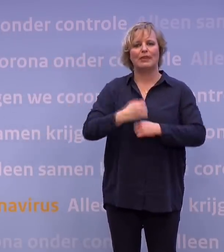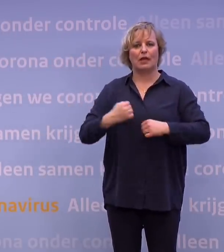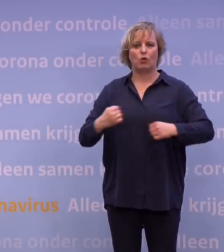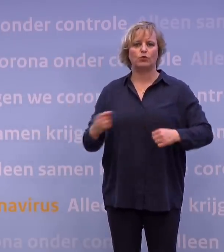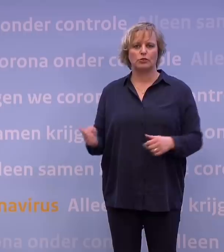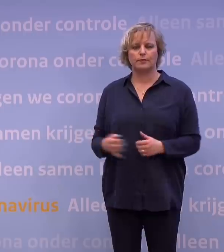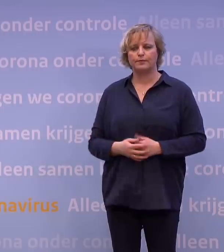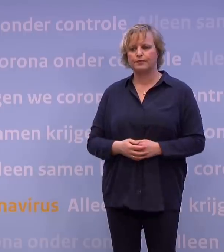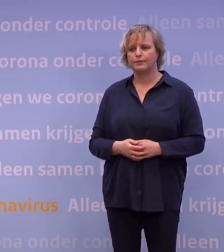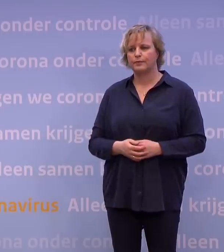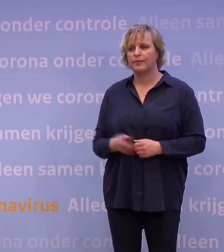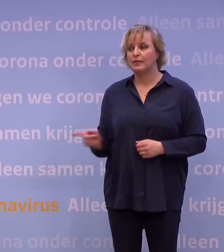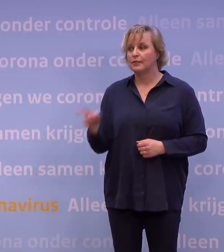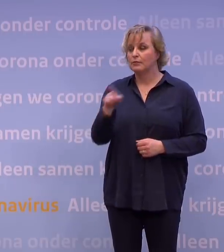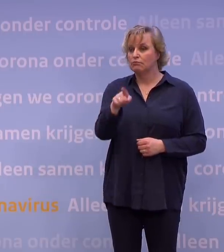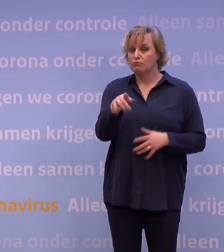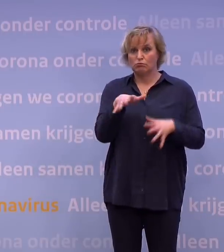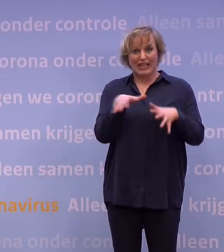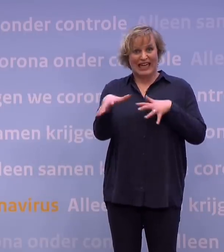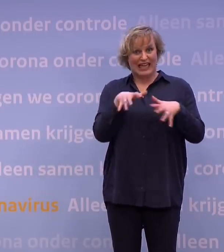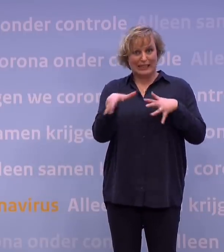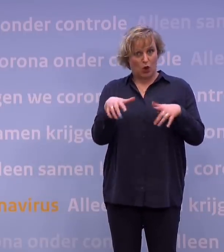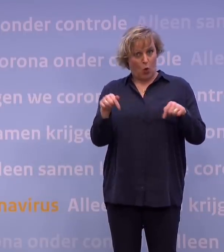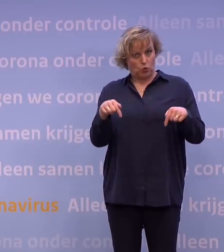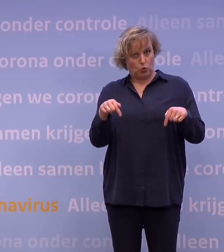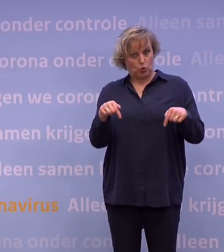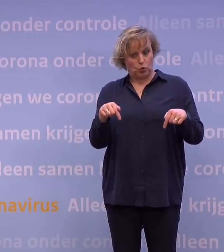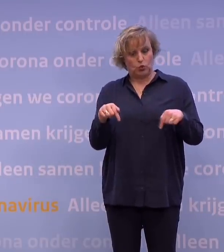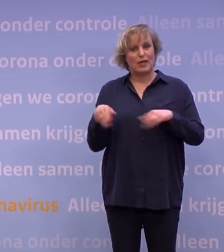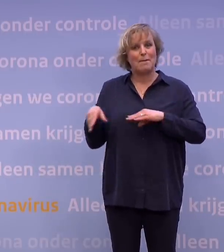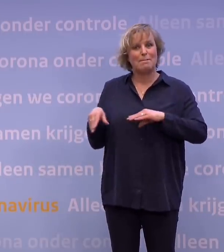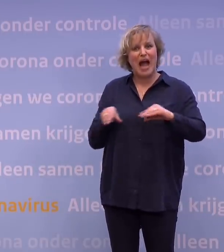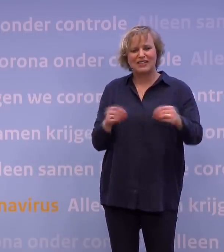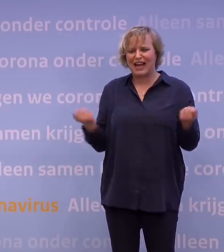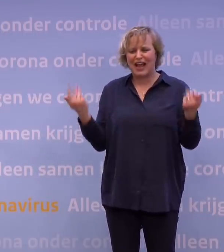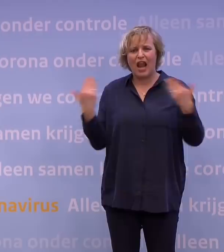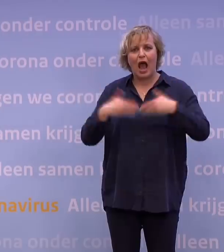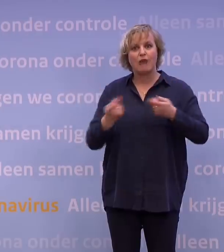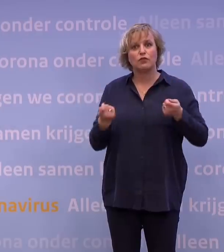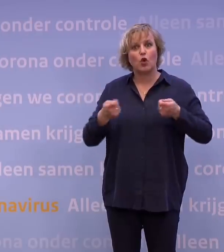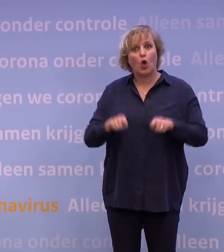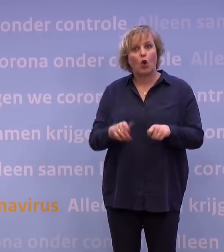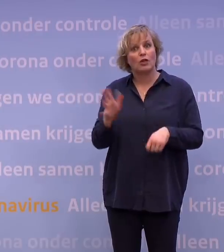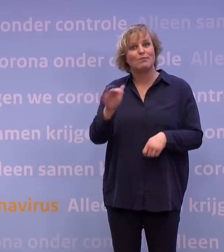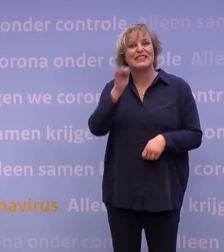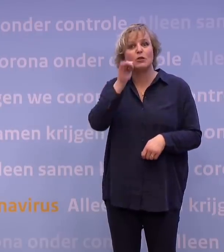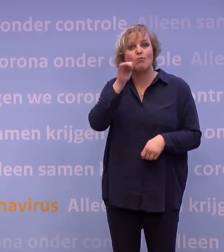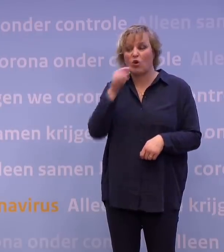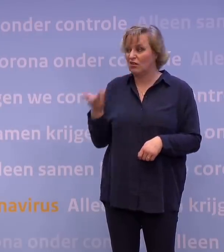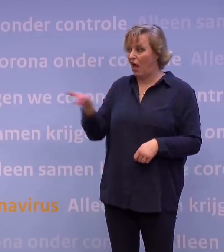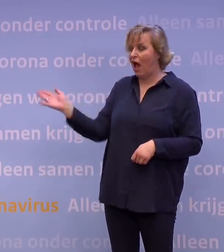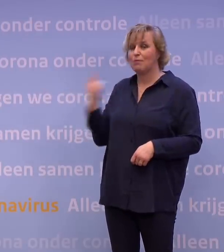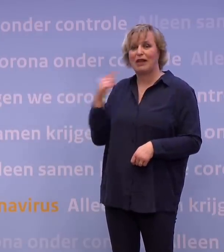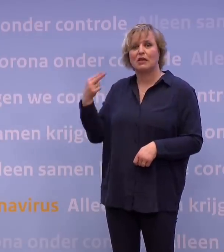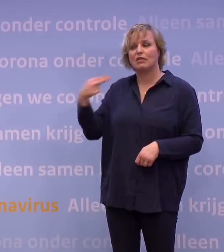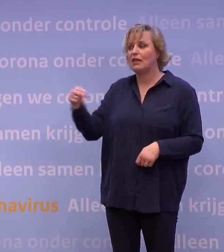bent dus niet bang dat u hier een enorm risico loopt door nu zo'n verstrekkende maatregel als de avondklok aan te kondigen en dat die dan morgen wordt weggestemd in het